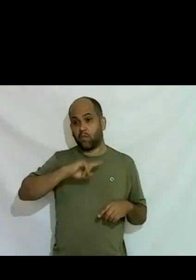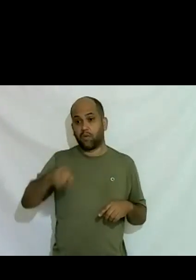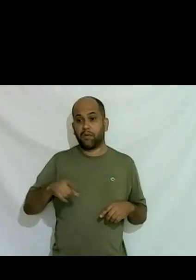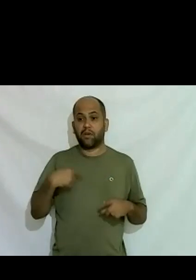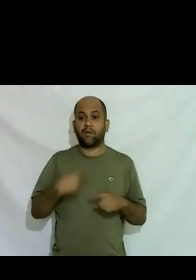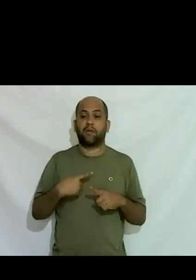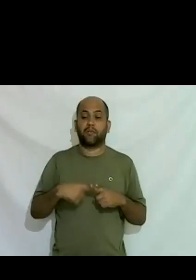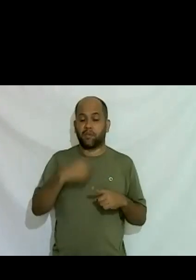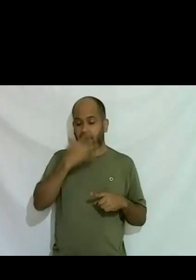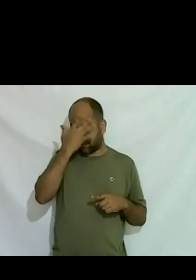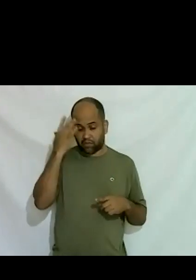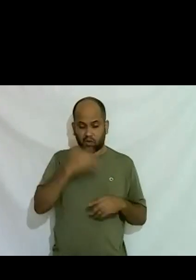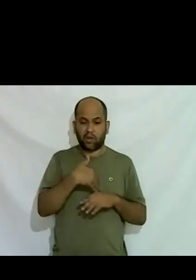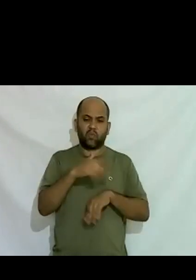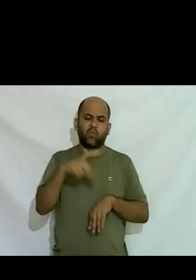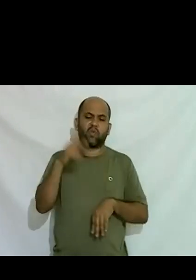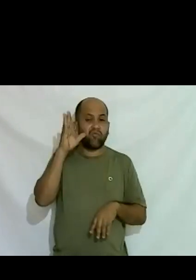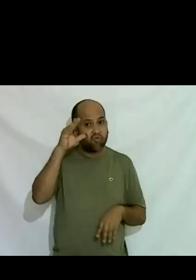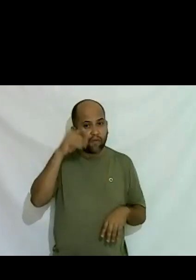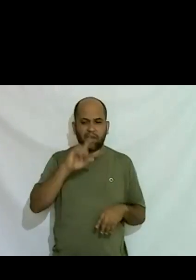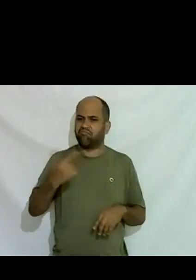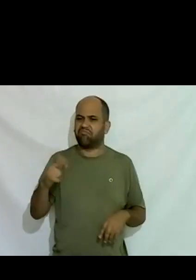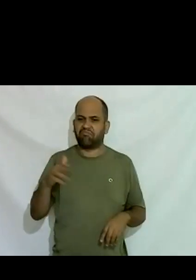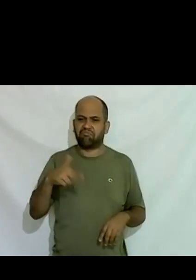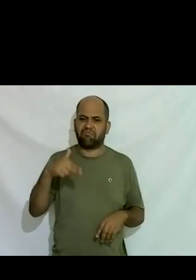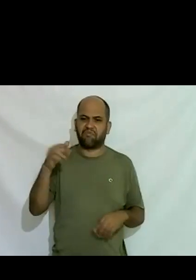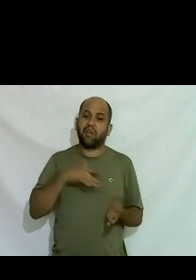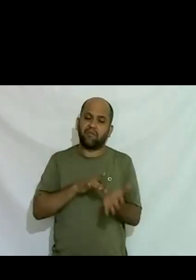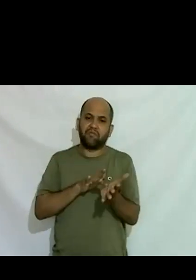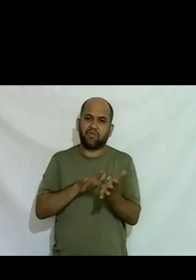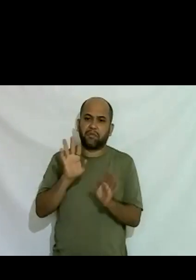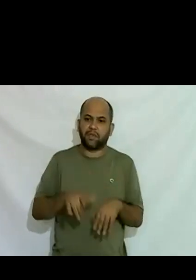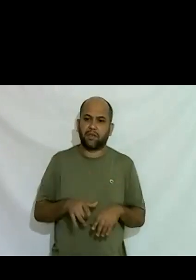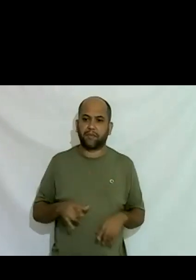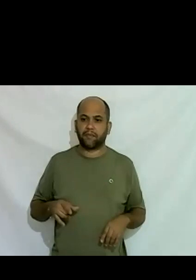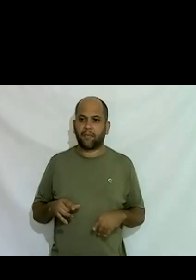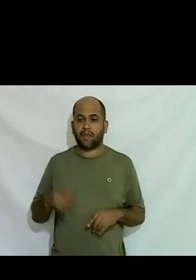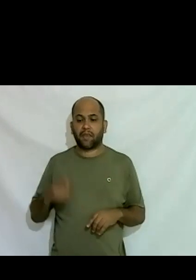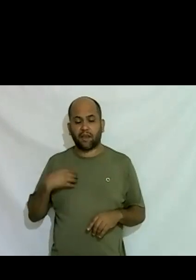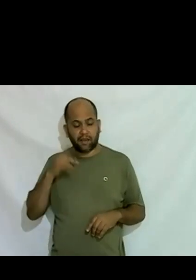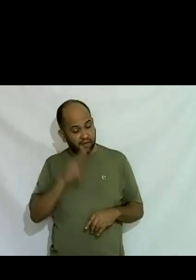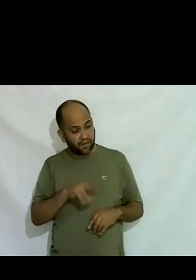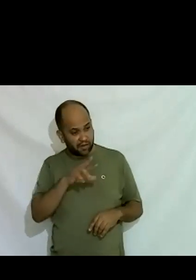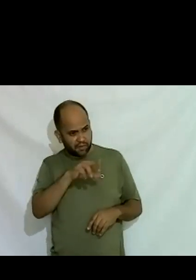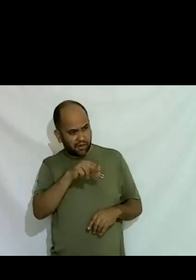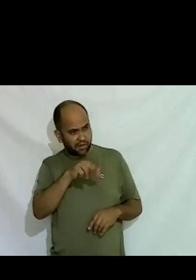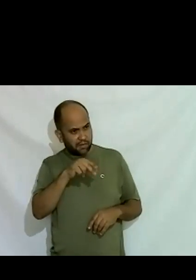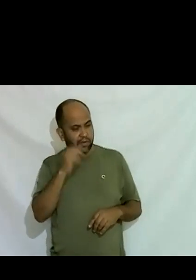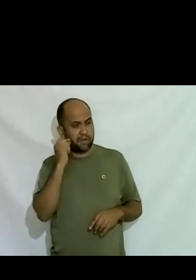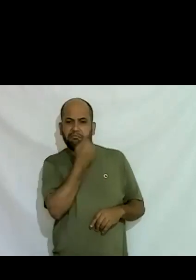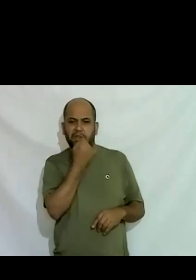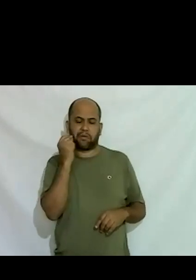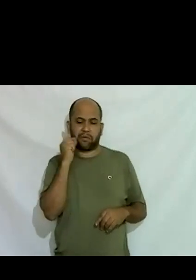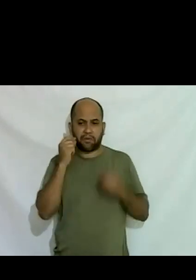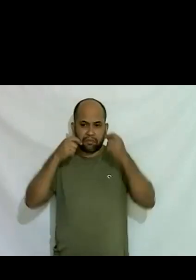ninguém me desconfiava eu via minha irmã minha madrasta se maquiava pra sair mais tarde eu ia lá